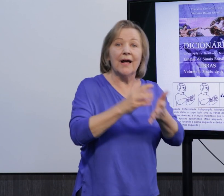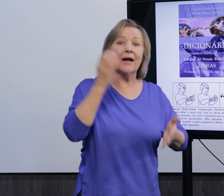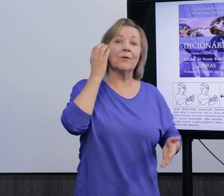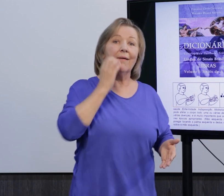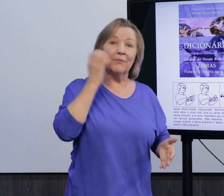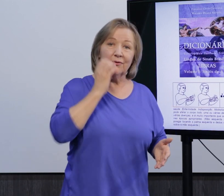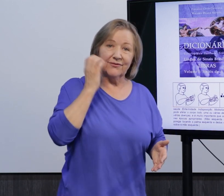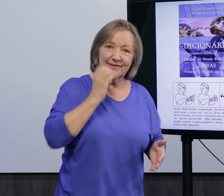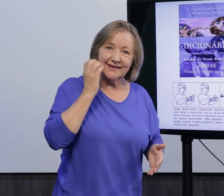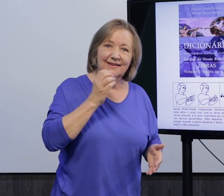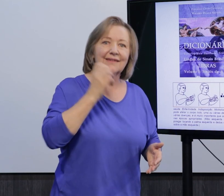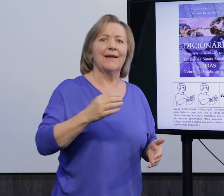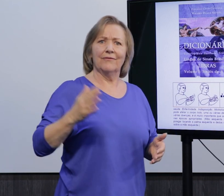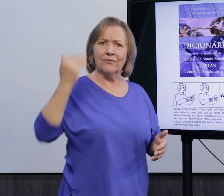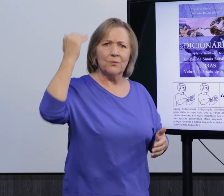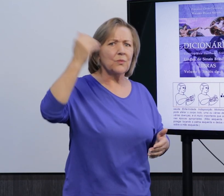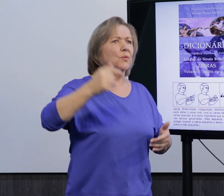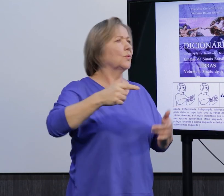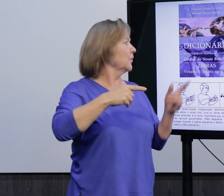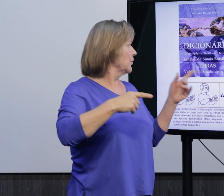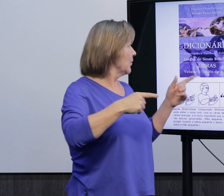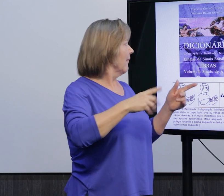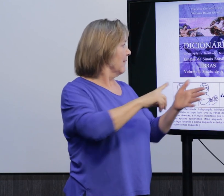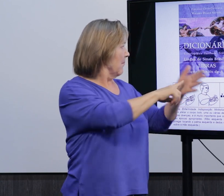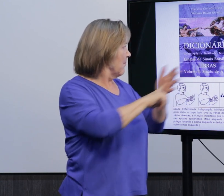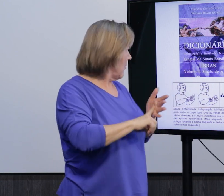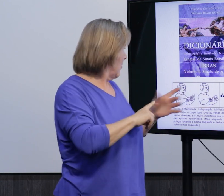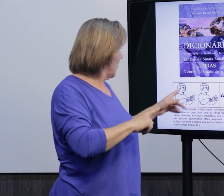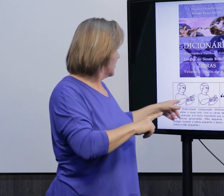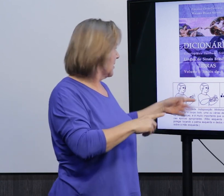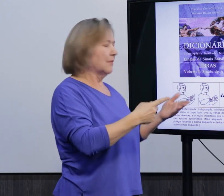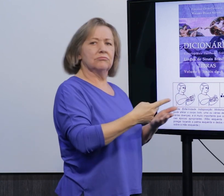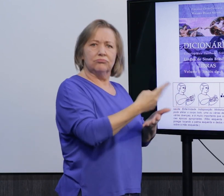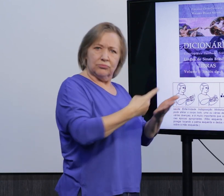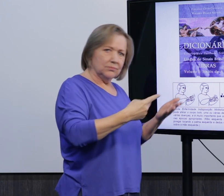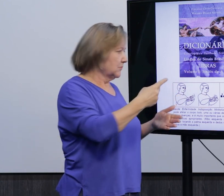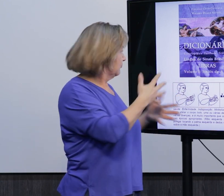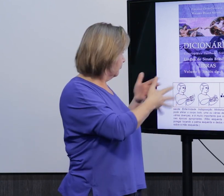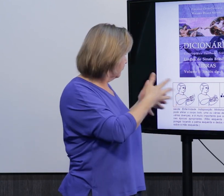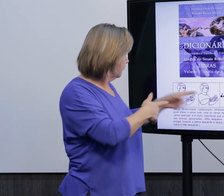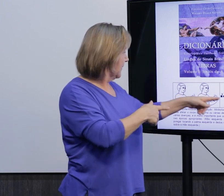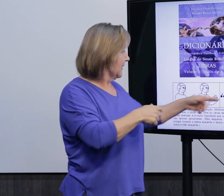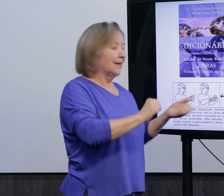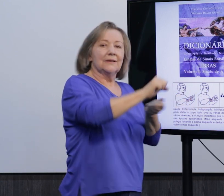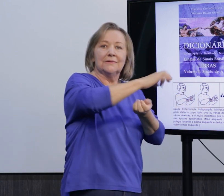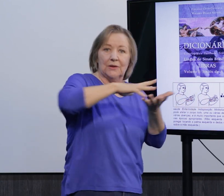Então, aqui a gente tem a imagem do dicionário do Capofila, onde mostra, né, a imagem, o desenho de sinal, e